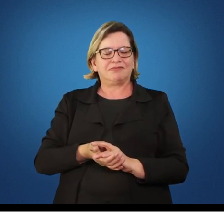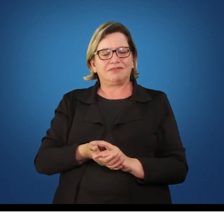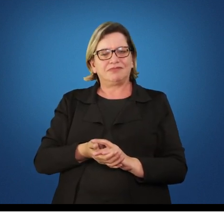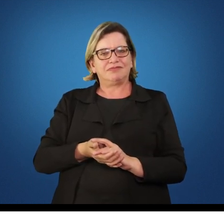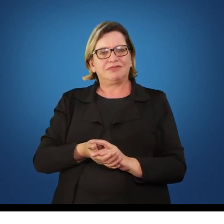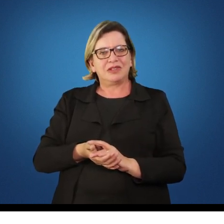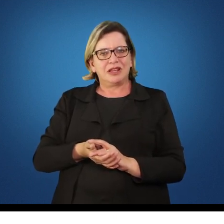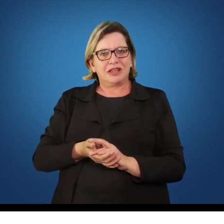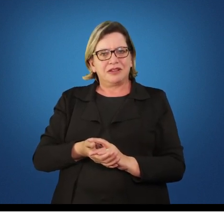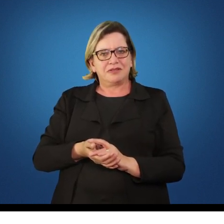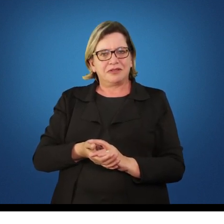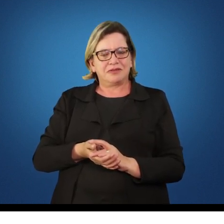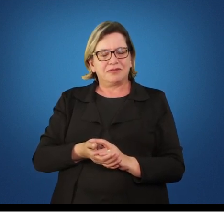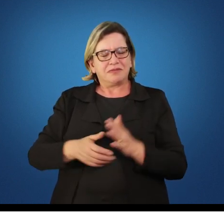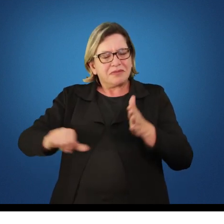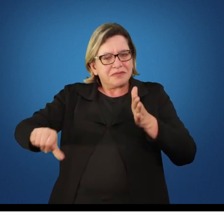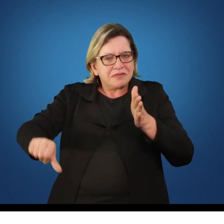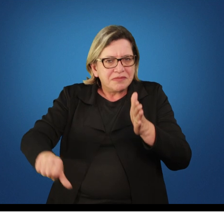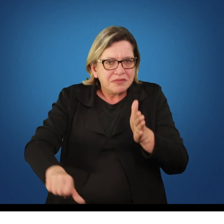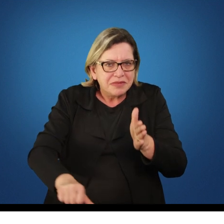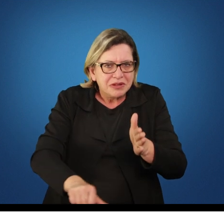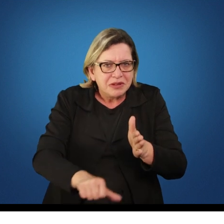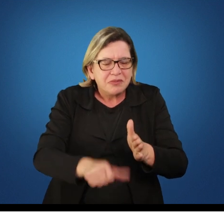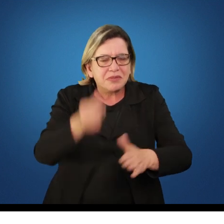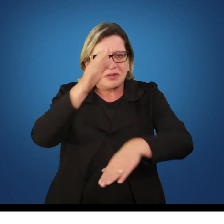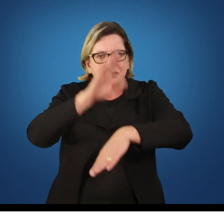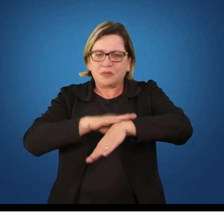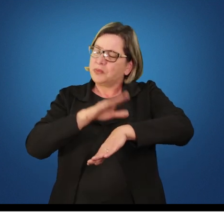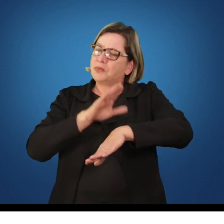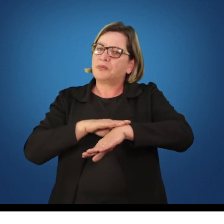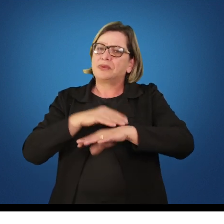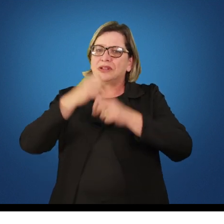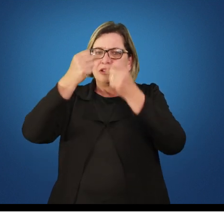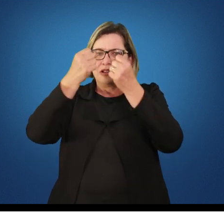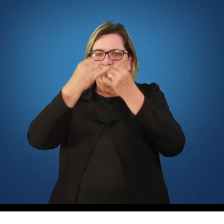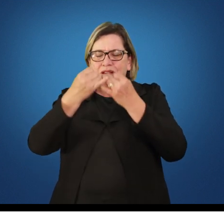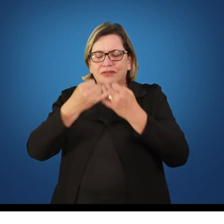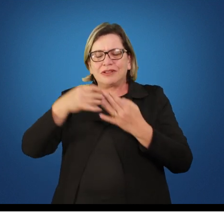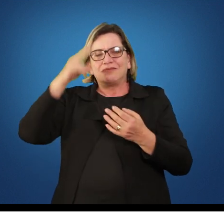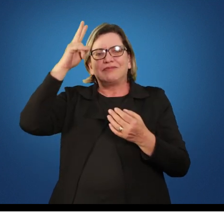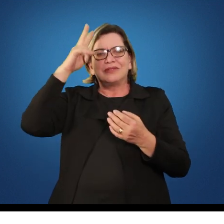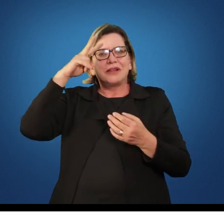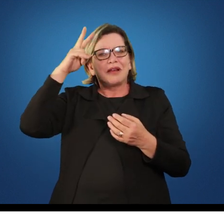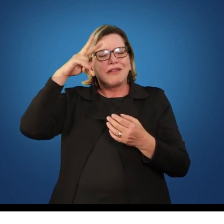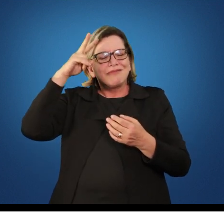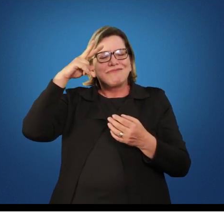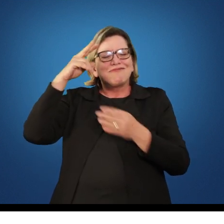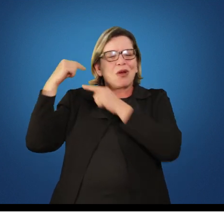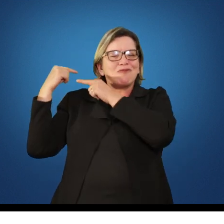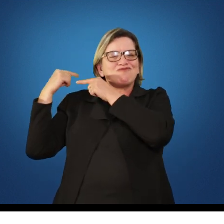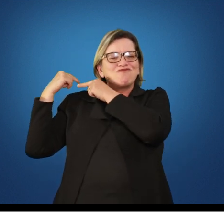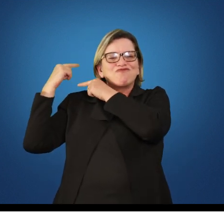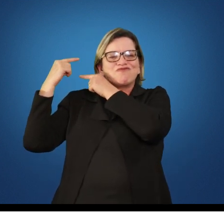Primeiro, no primeiro momento, nós vamos falar sobre um resgate histórico desse esporte,